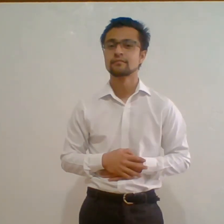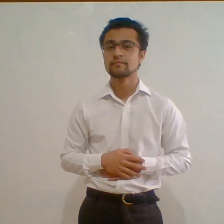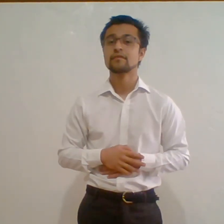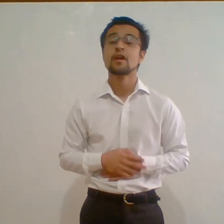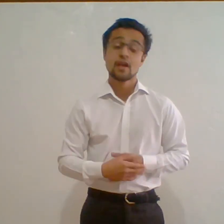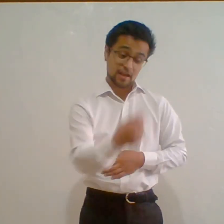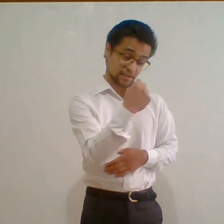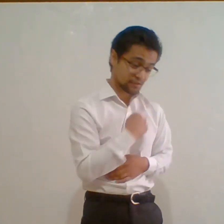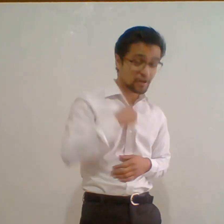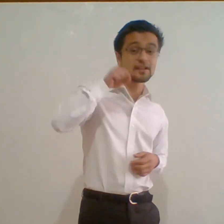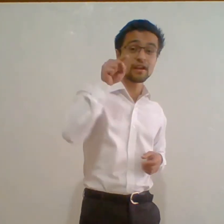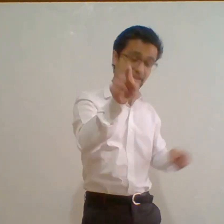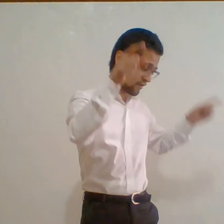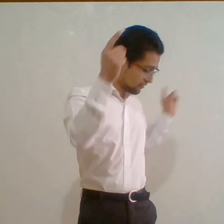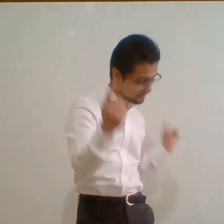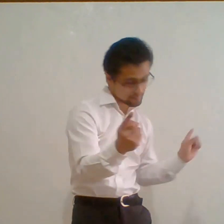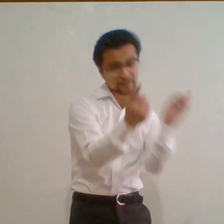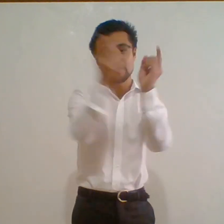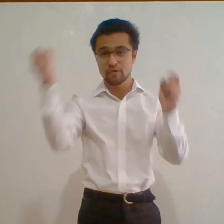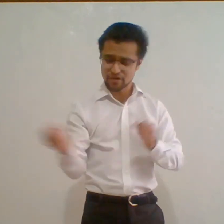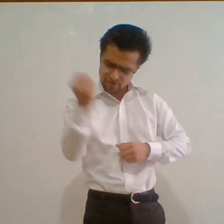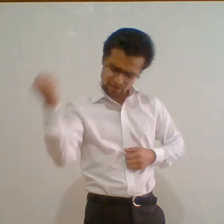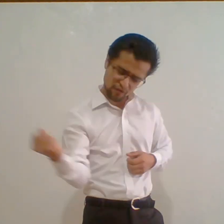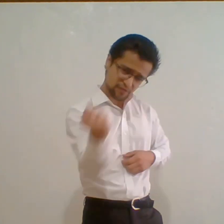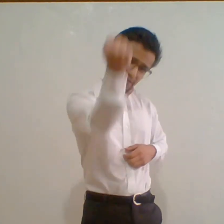Es la suerte que tengo de haberte podido encontrar